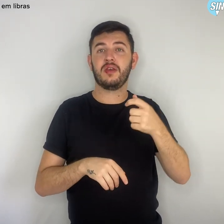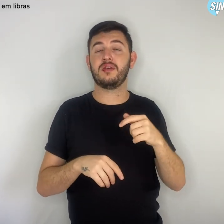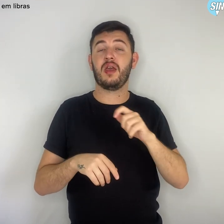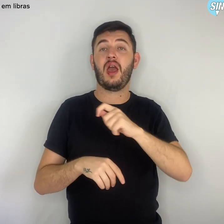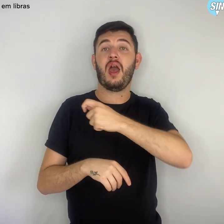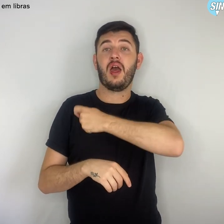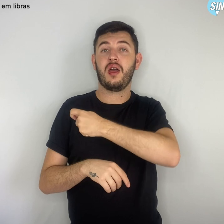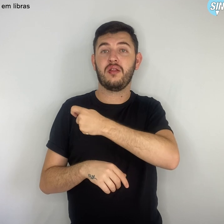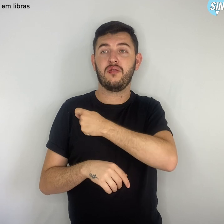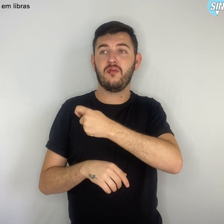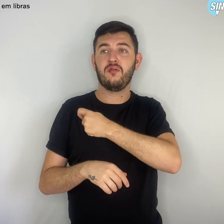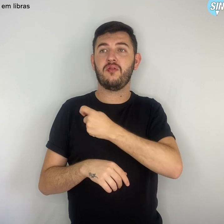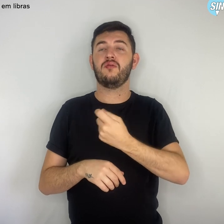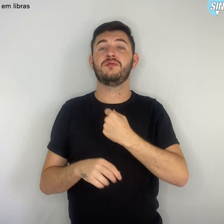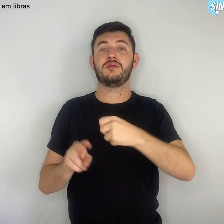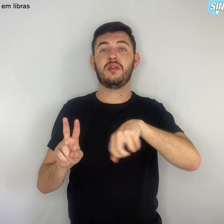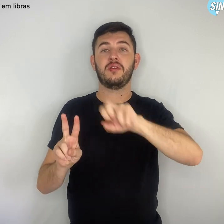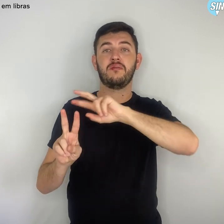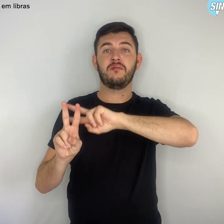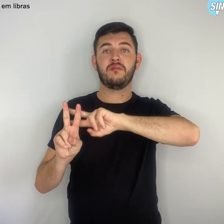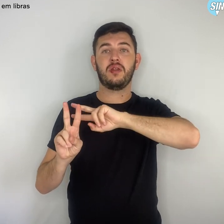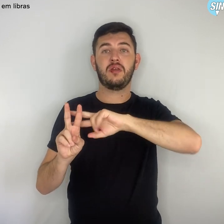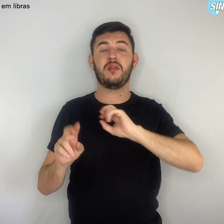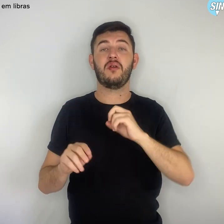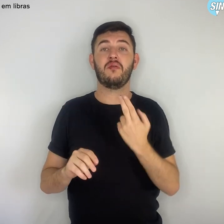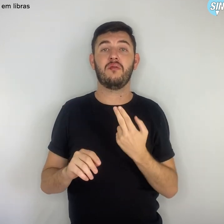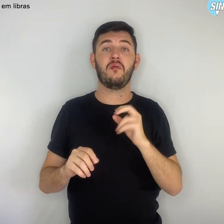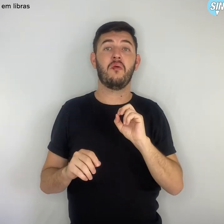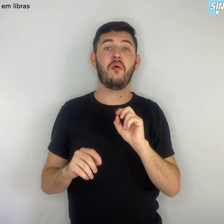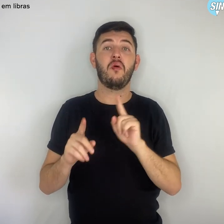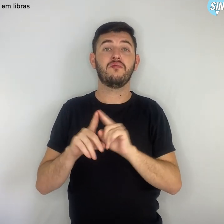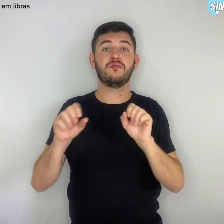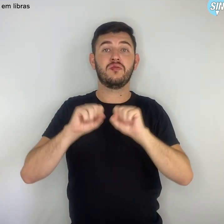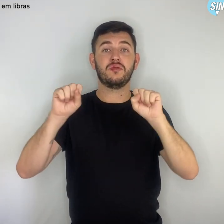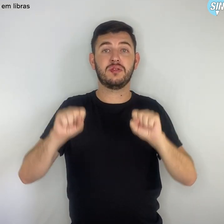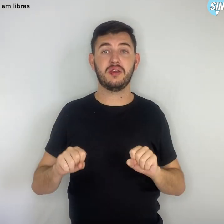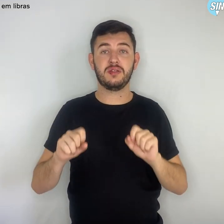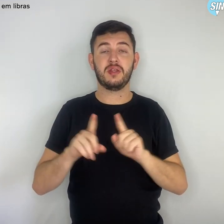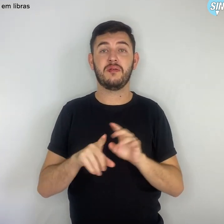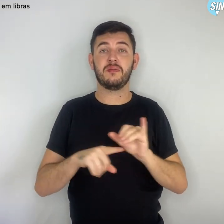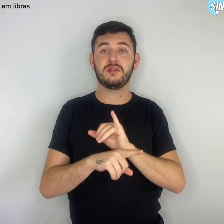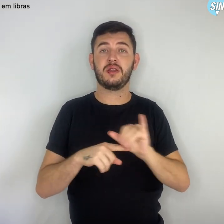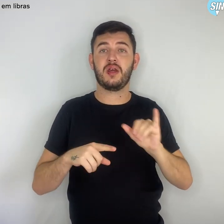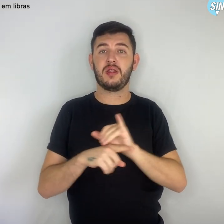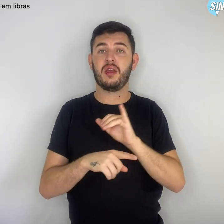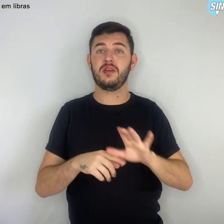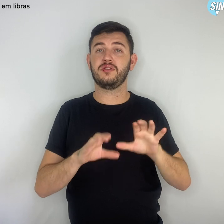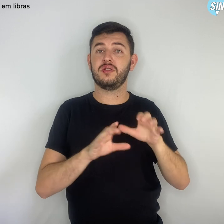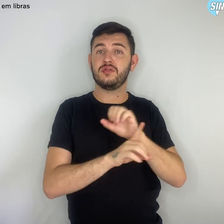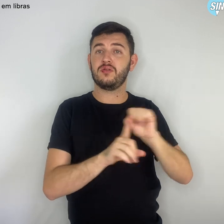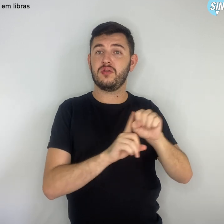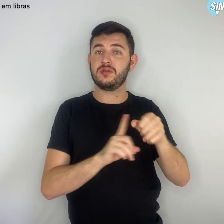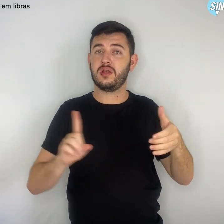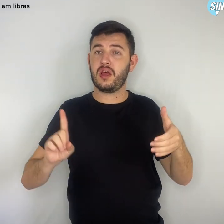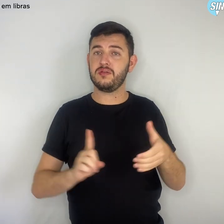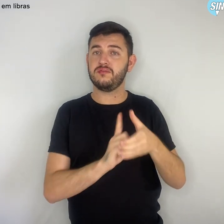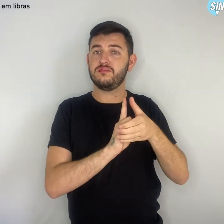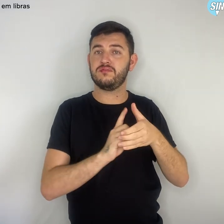socioeducativo ou do sistema prisional. As inscrições poderão ser realizadas de